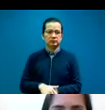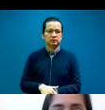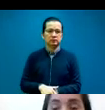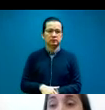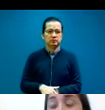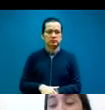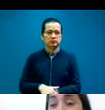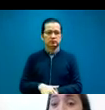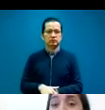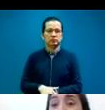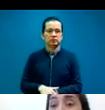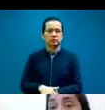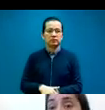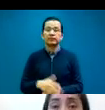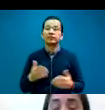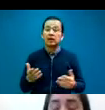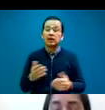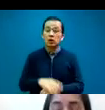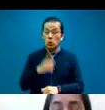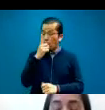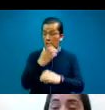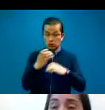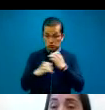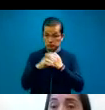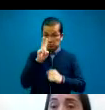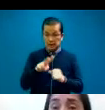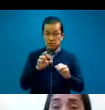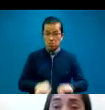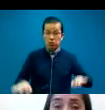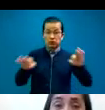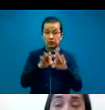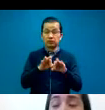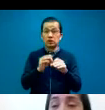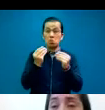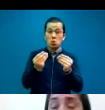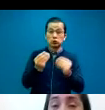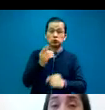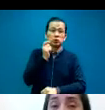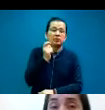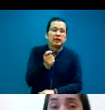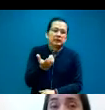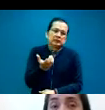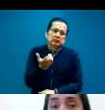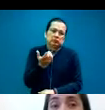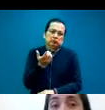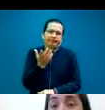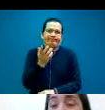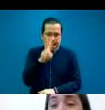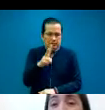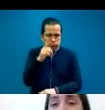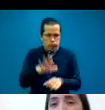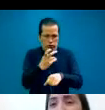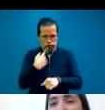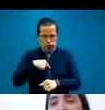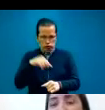Y bueno, algo muy importante y por eso nos parecía fundamental poder participar de este espacio es